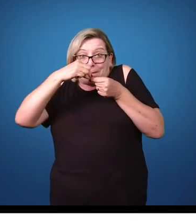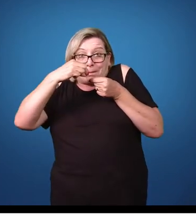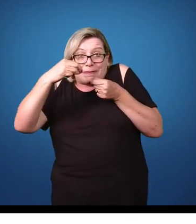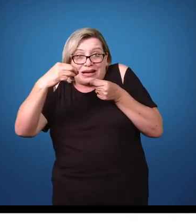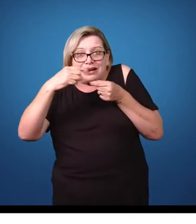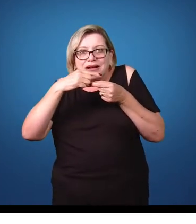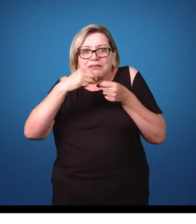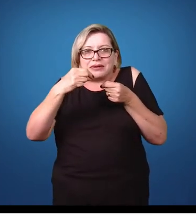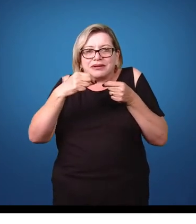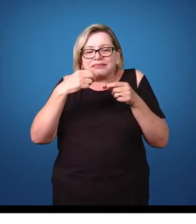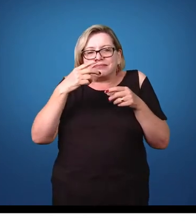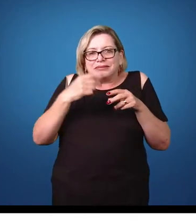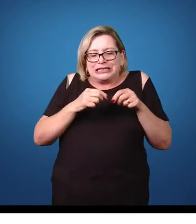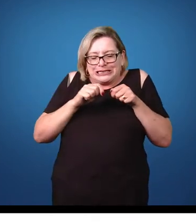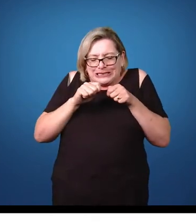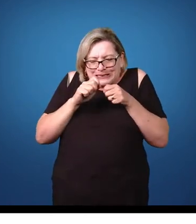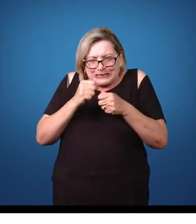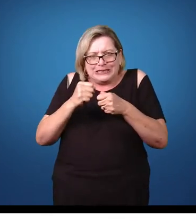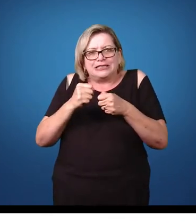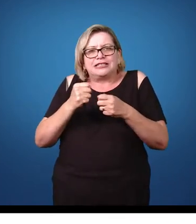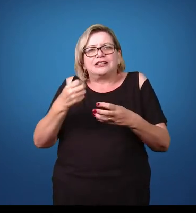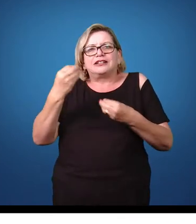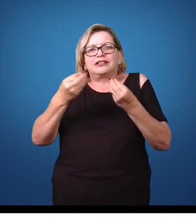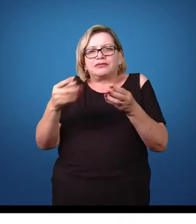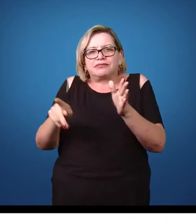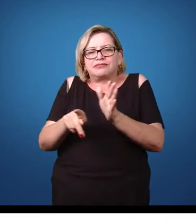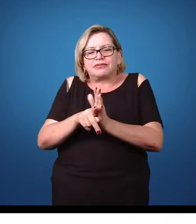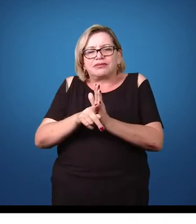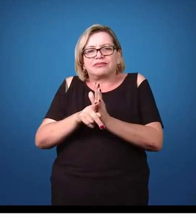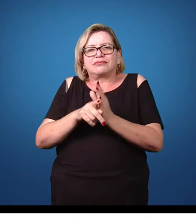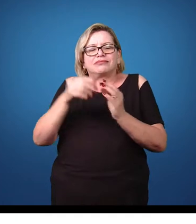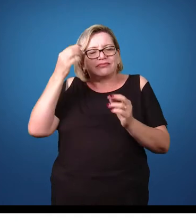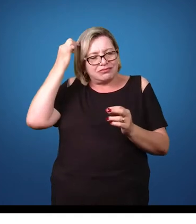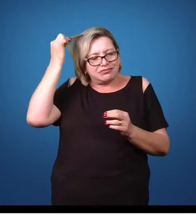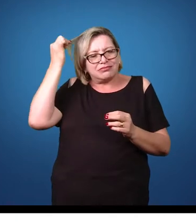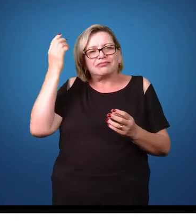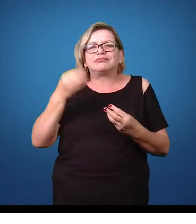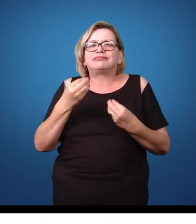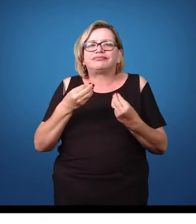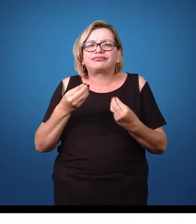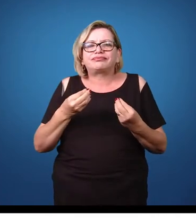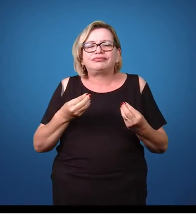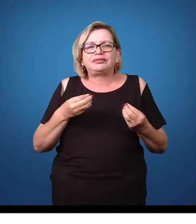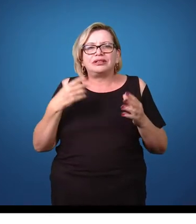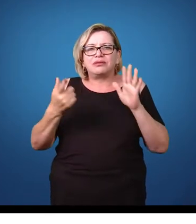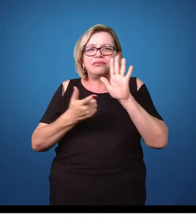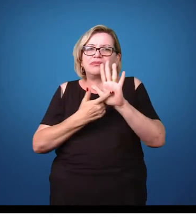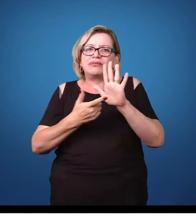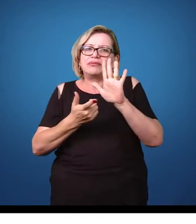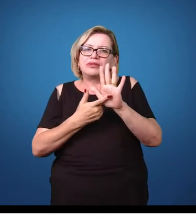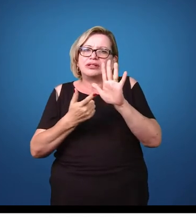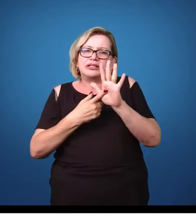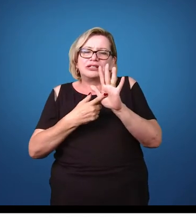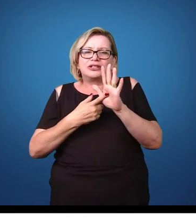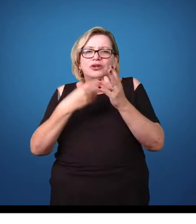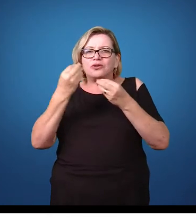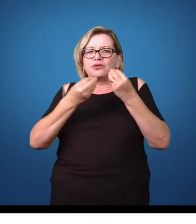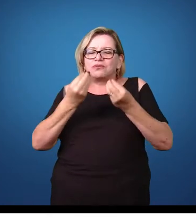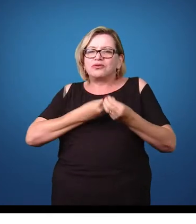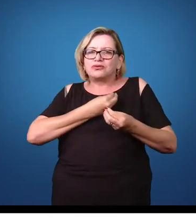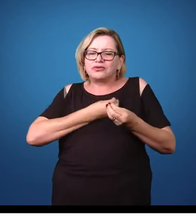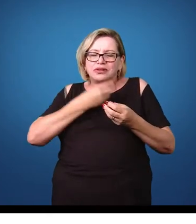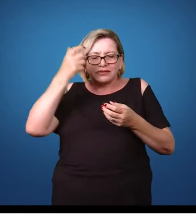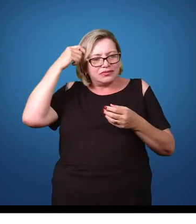retirar, por conta desse muco que prende bem os ovos na base do cabelo. Então, mostrando um pouco do